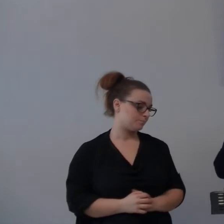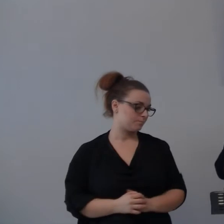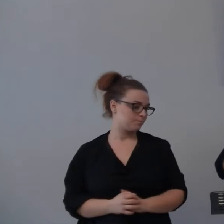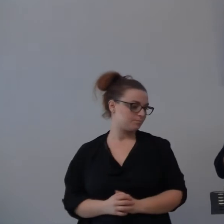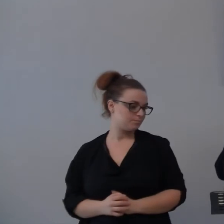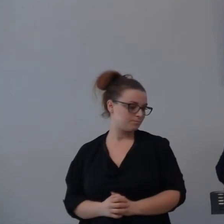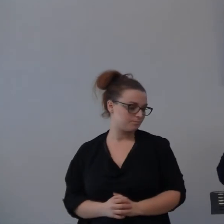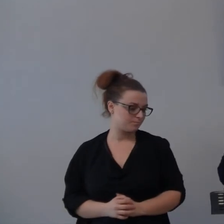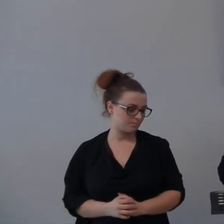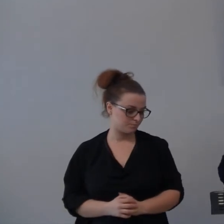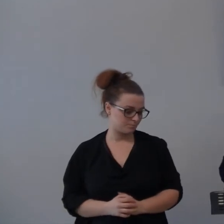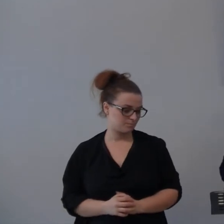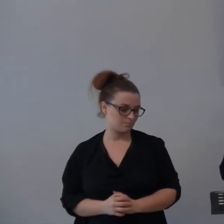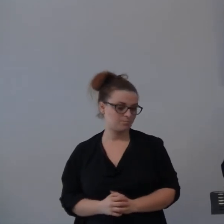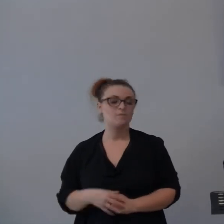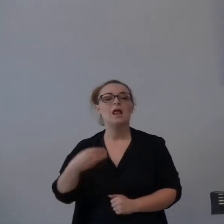E qui poi sorge la domanda spontanea.